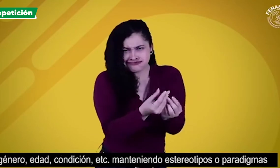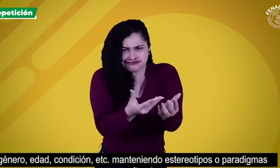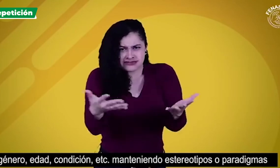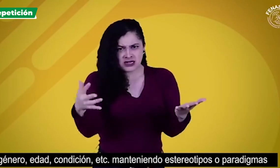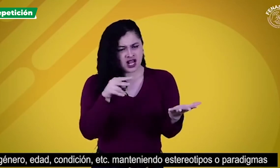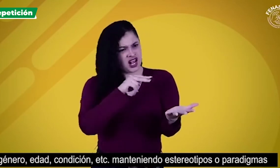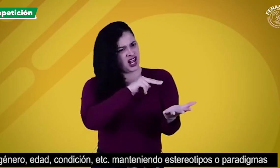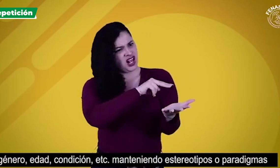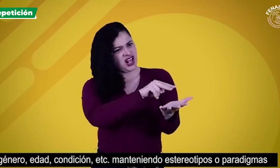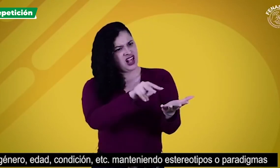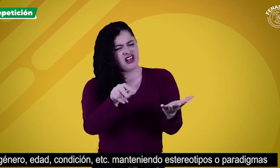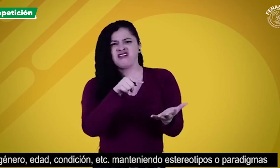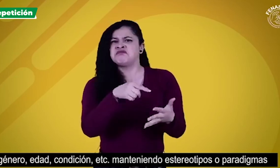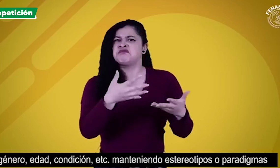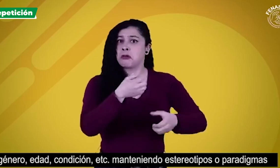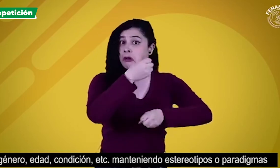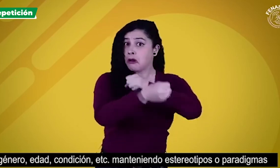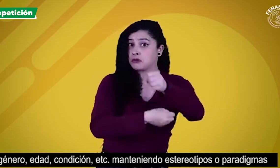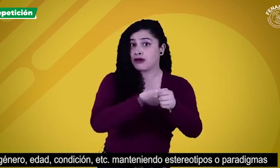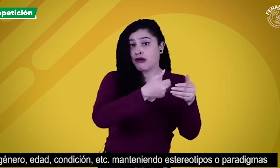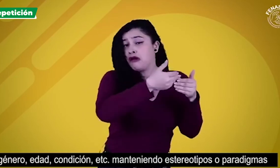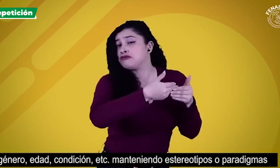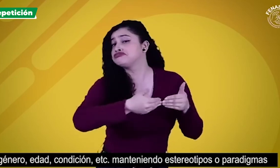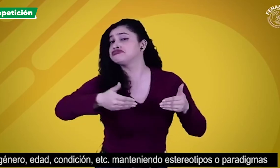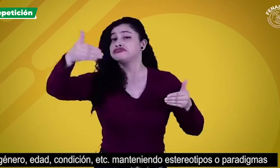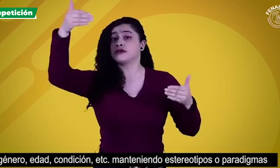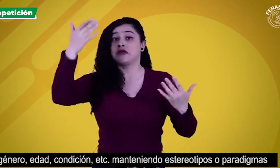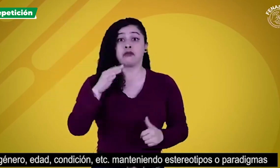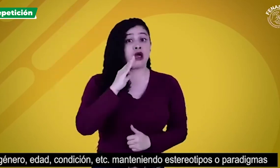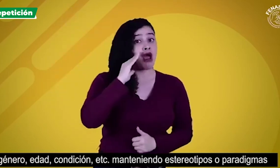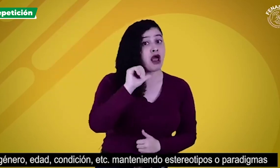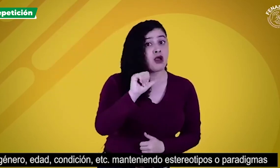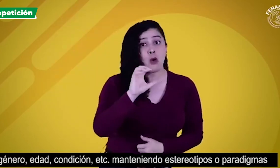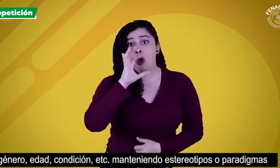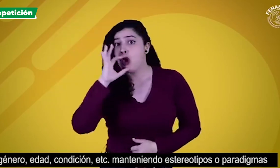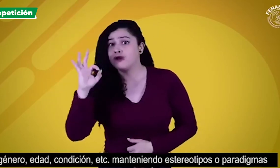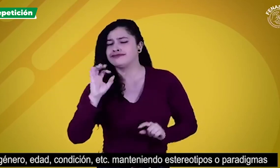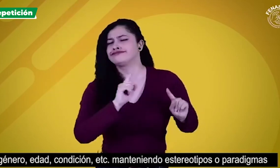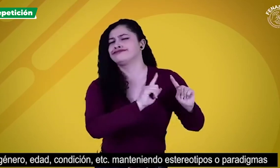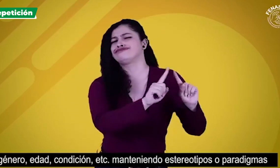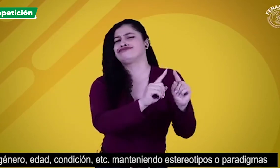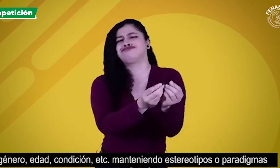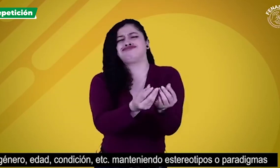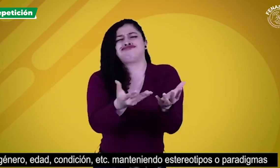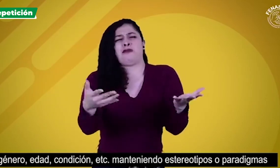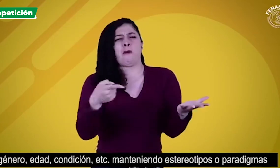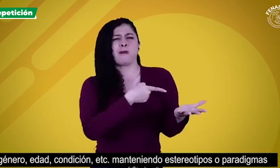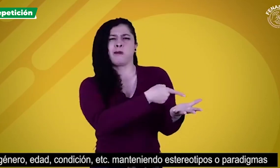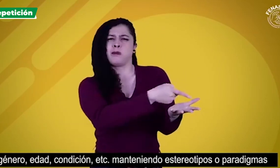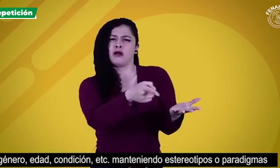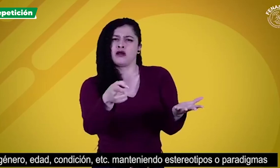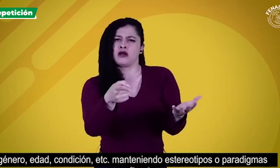por su género edad condición etcétera manteniendo estereotipos o paradigmas